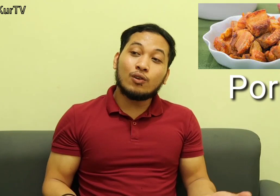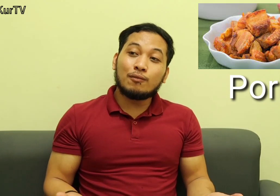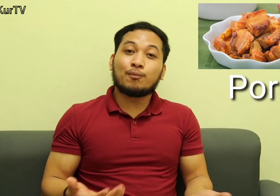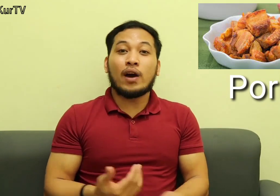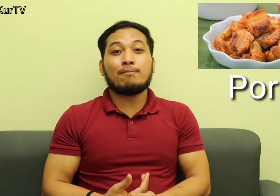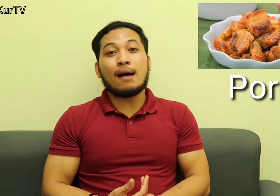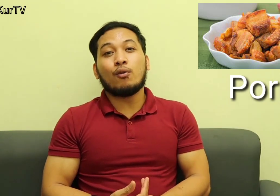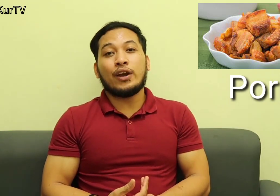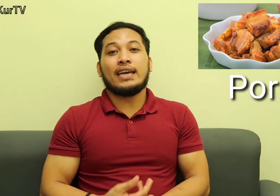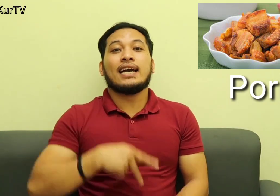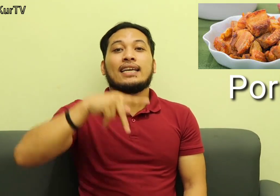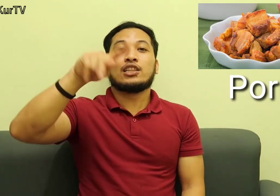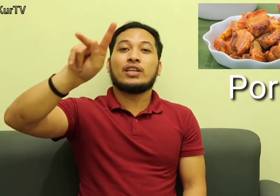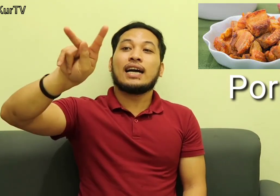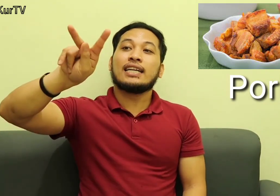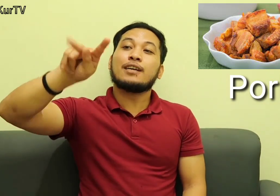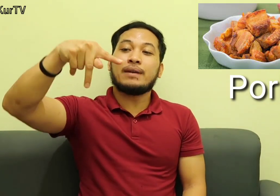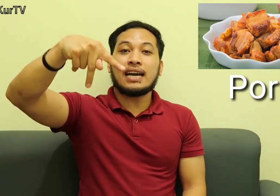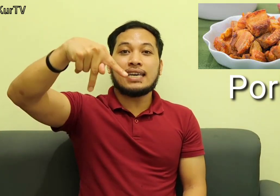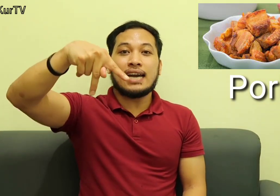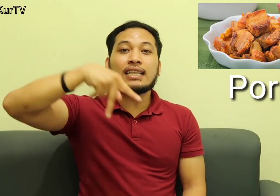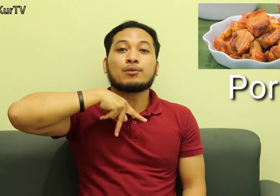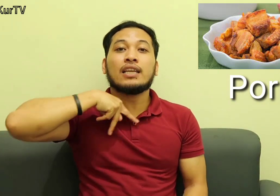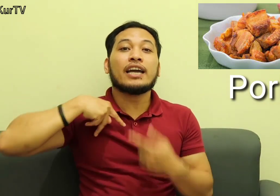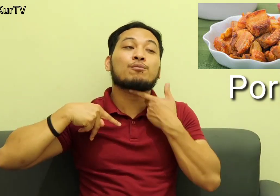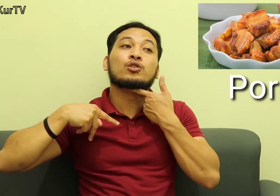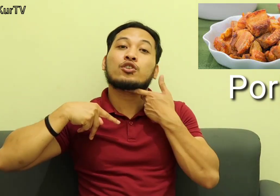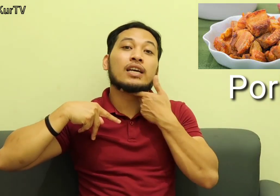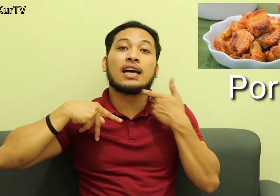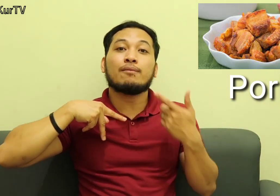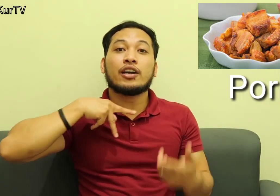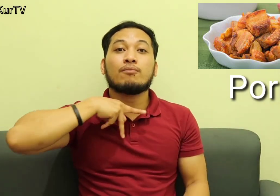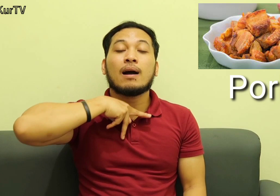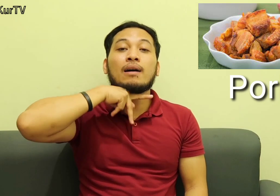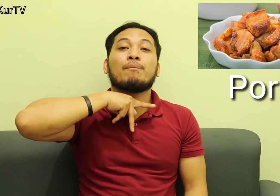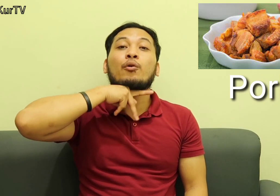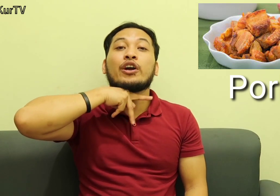ulam nyo po ay baboy Ayan, ganito Naka letter P lang yan Tapos ilagay nyo po dito sa ilaloy ng inyong baba Pork